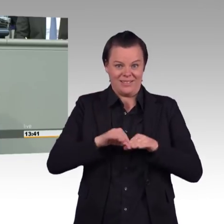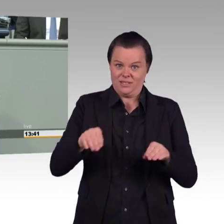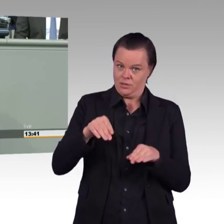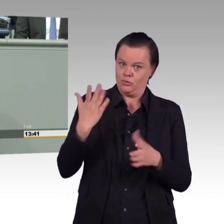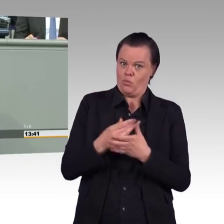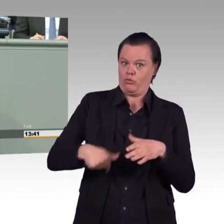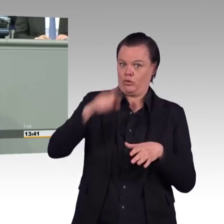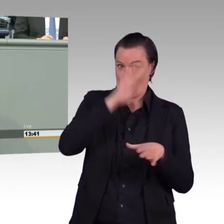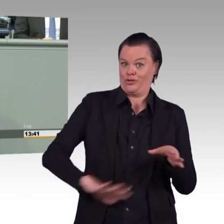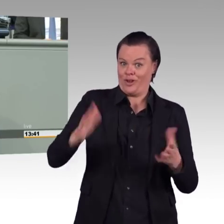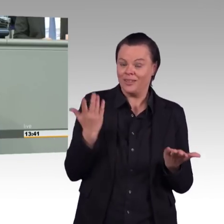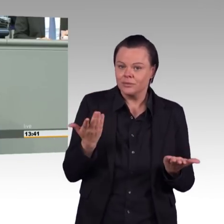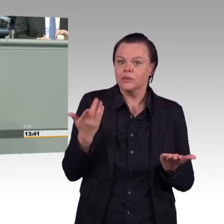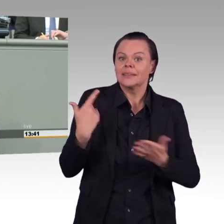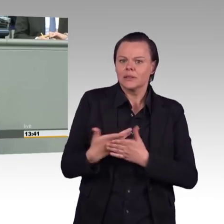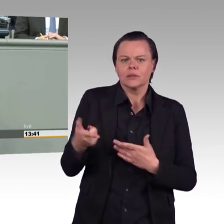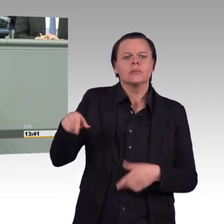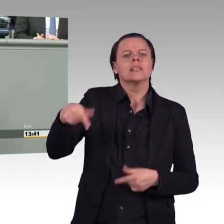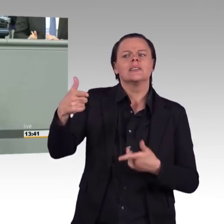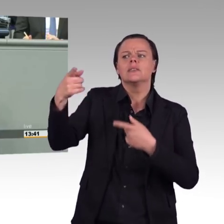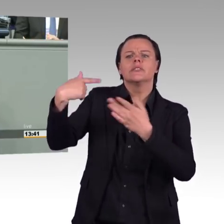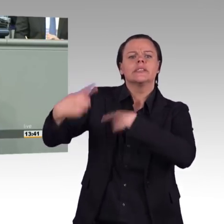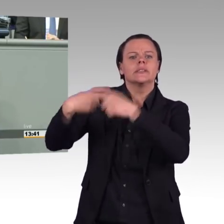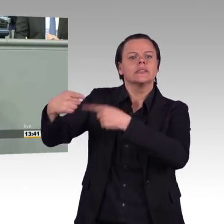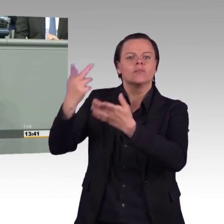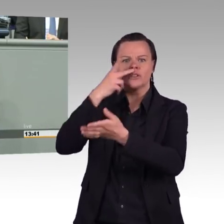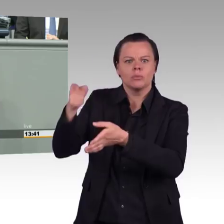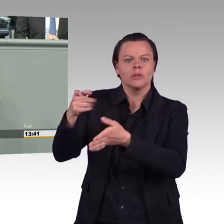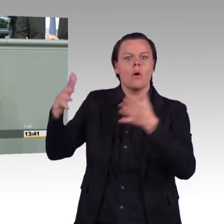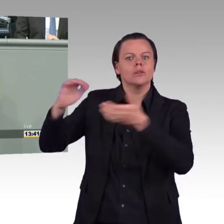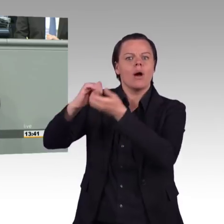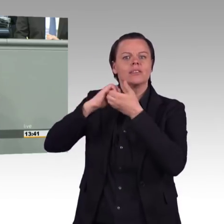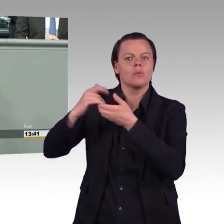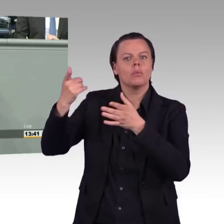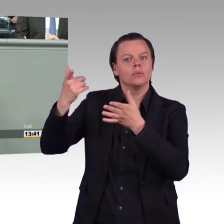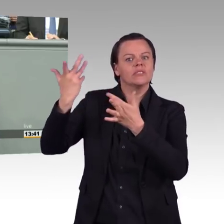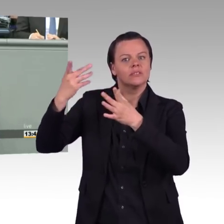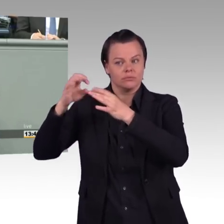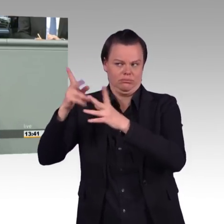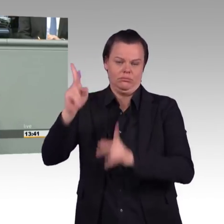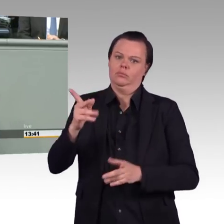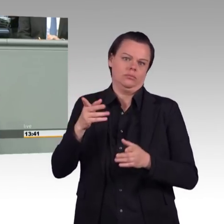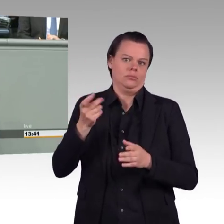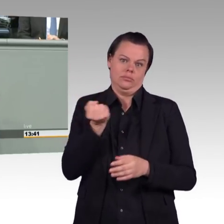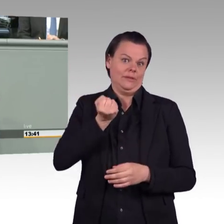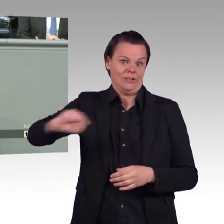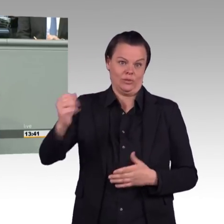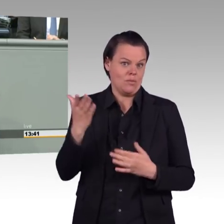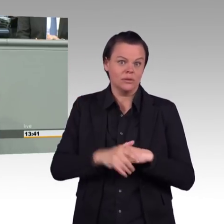einem Vorschlag der Kohlekommission, das in einen Gesetzestext zu gießen. Und der Kollege Saathoff hat ja eben gesagt, der